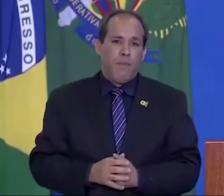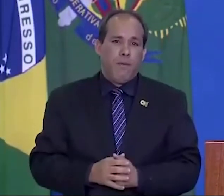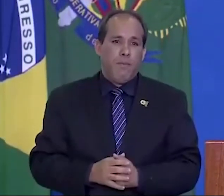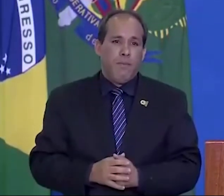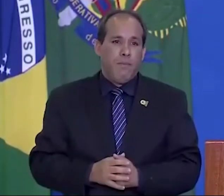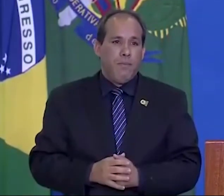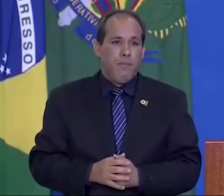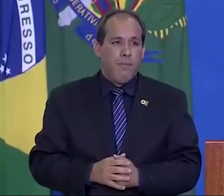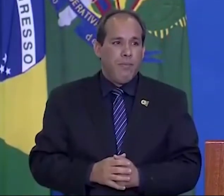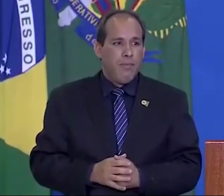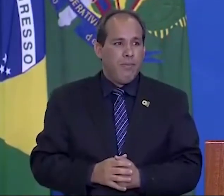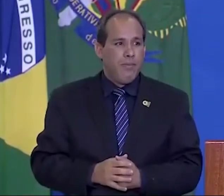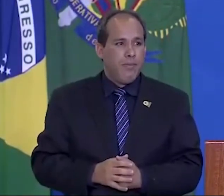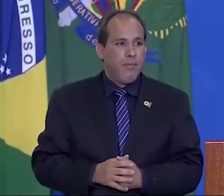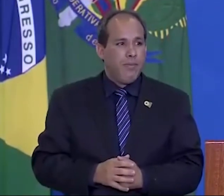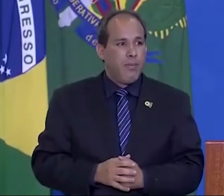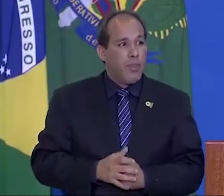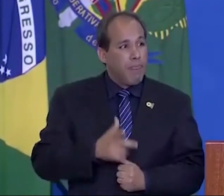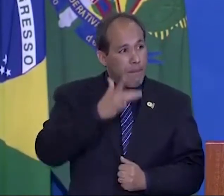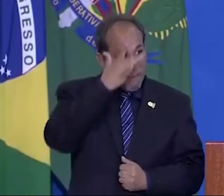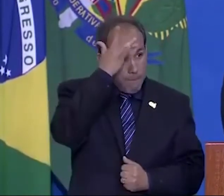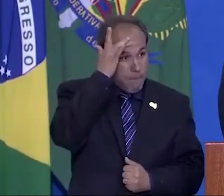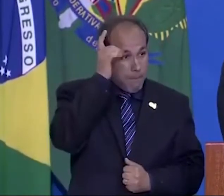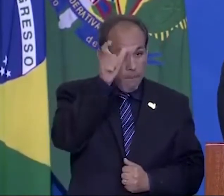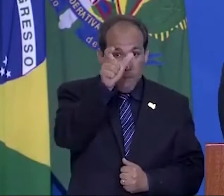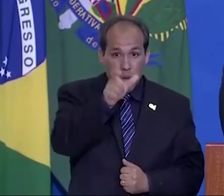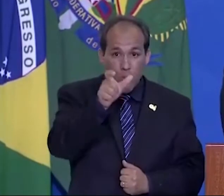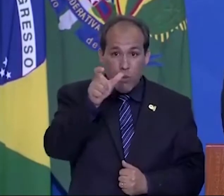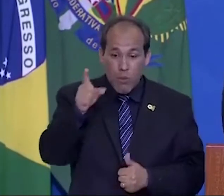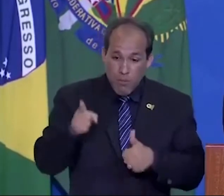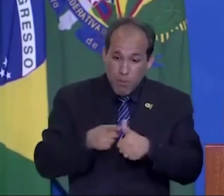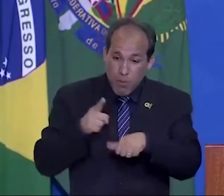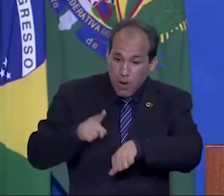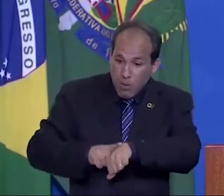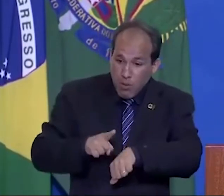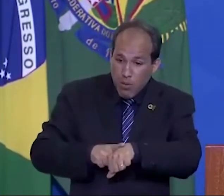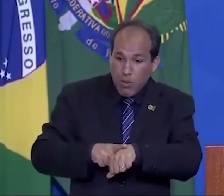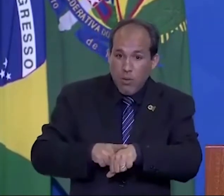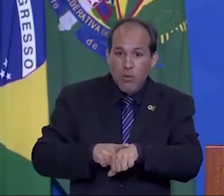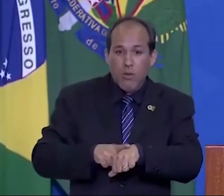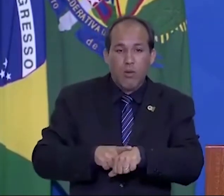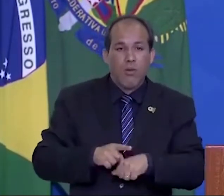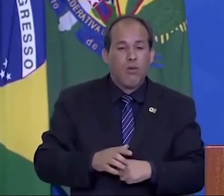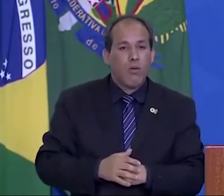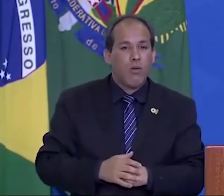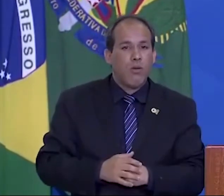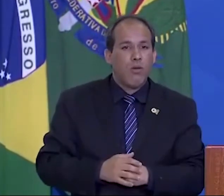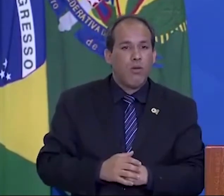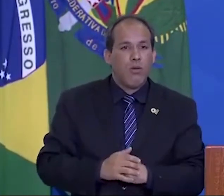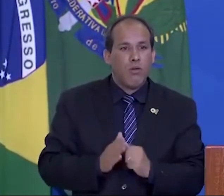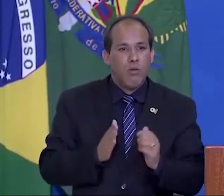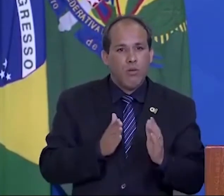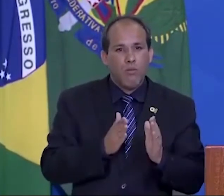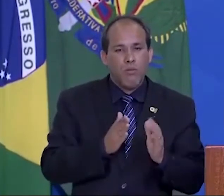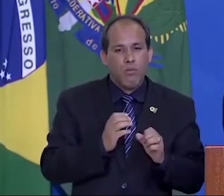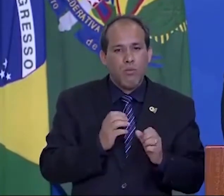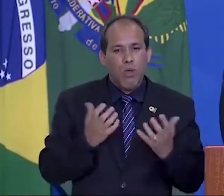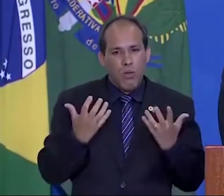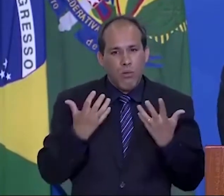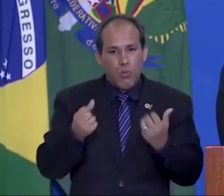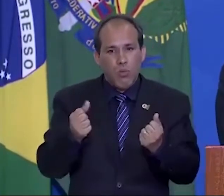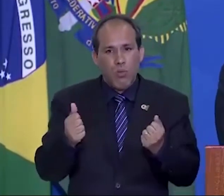Pessoas que, num primeiro momento, nesse primeiro escalão, vestiram